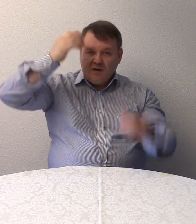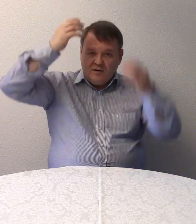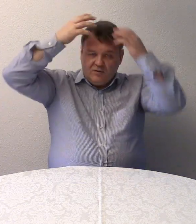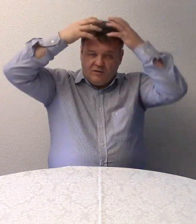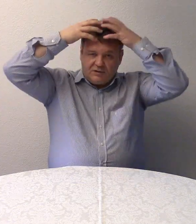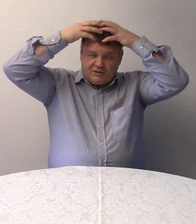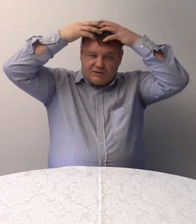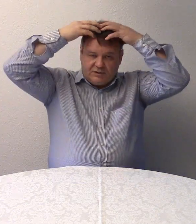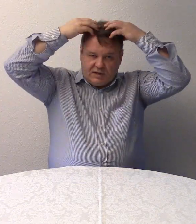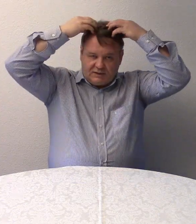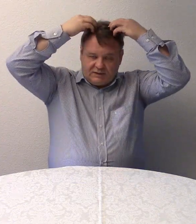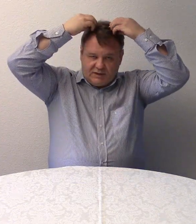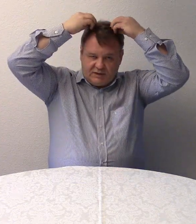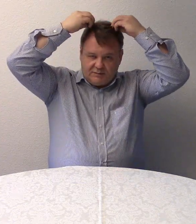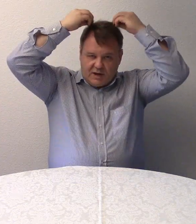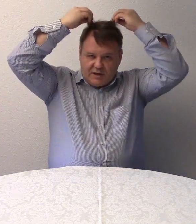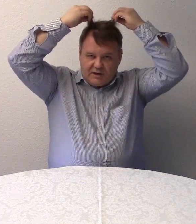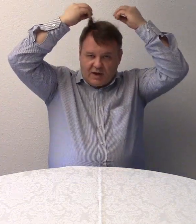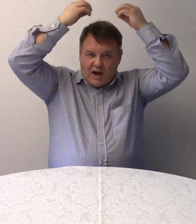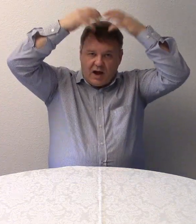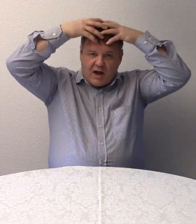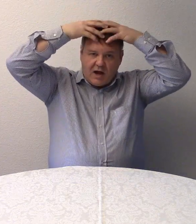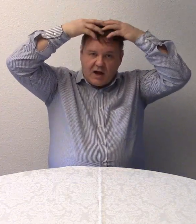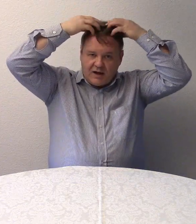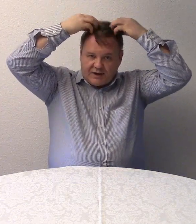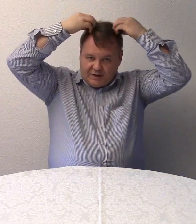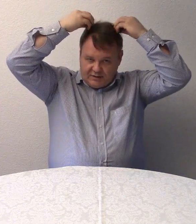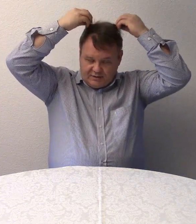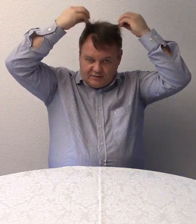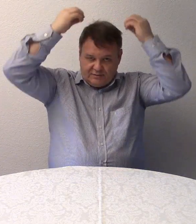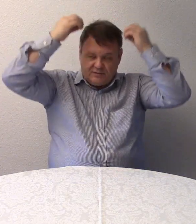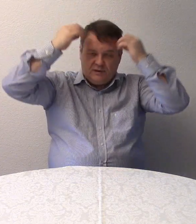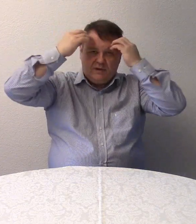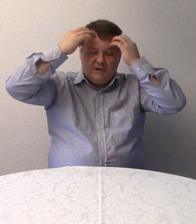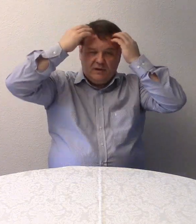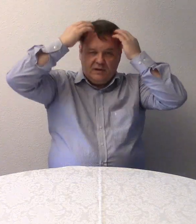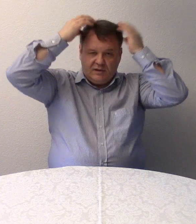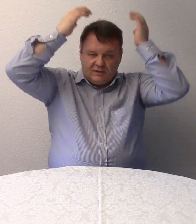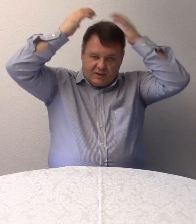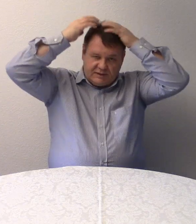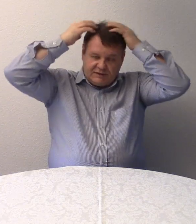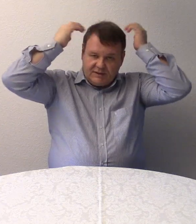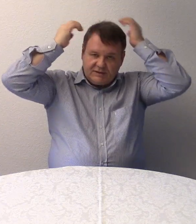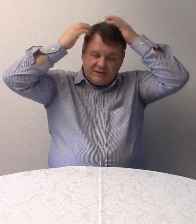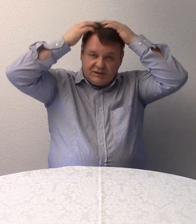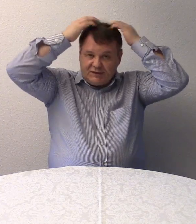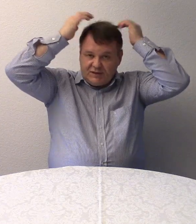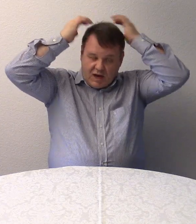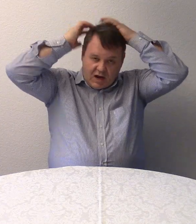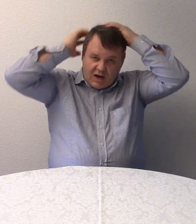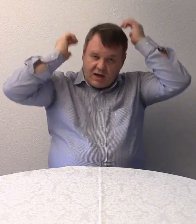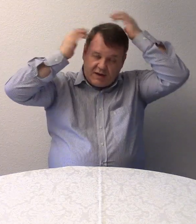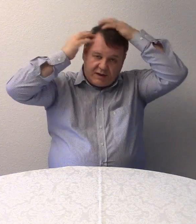Und das sind meine Haare. Das sind die Haare.